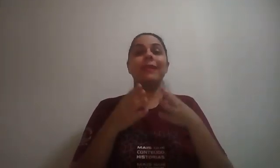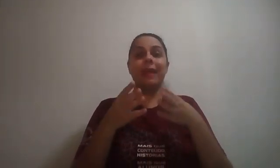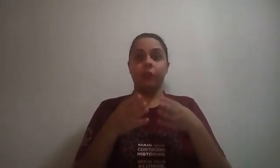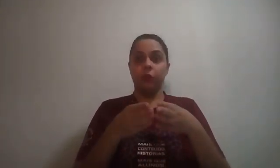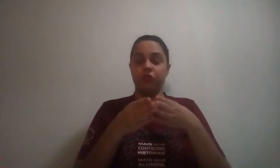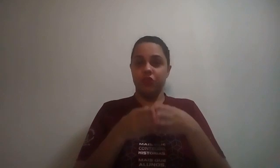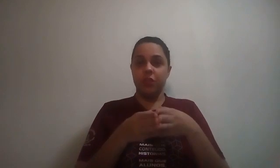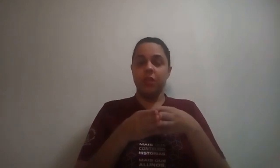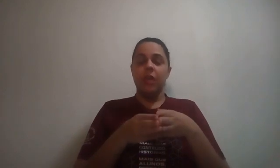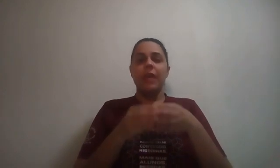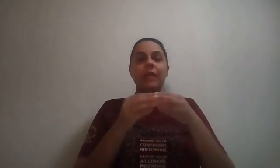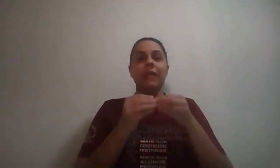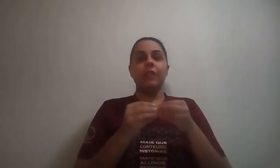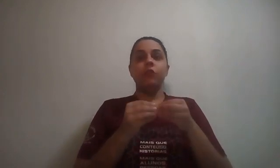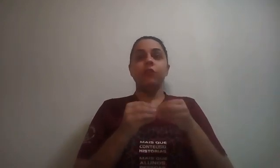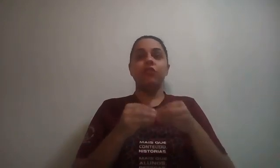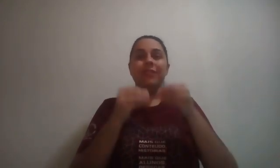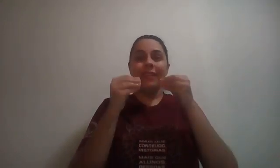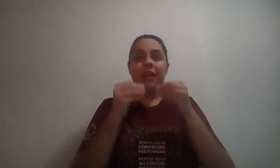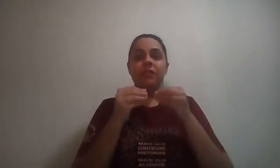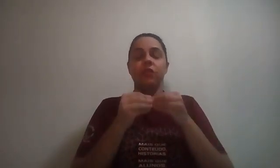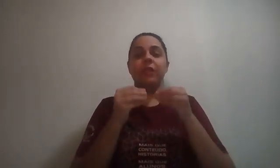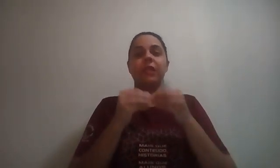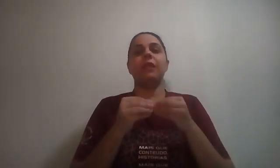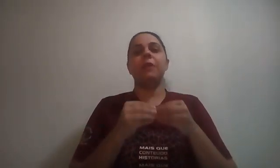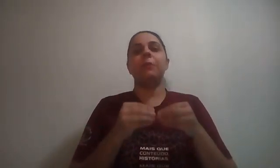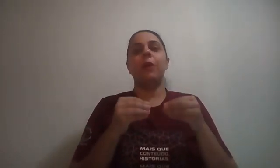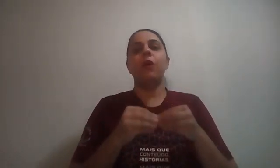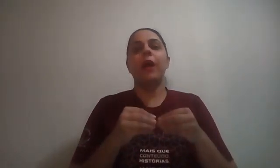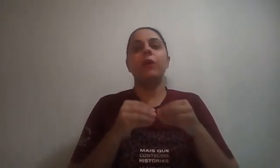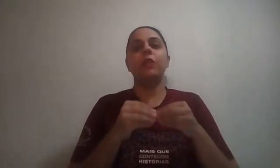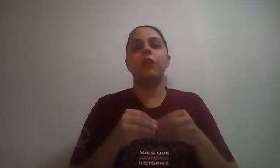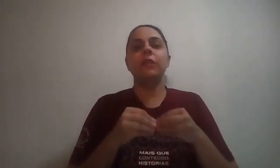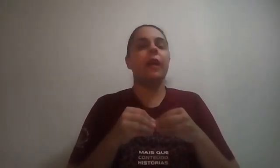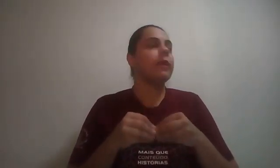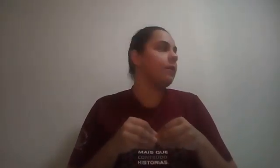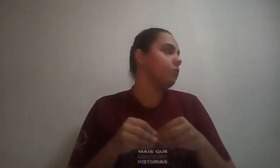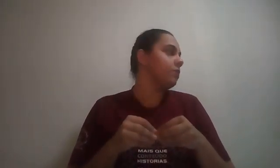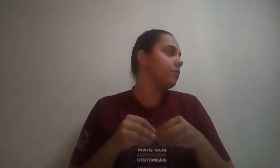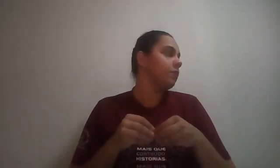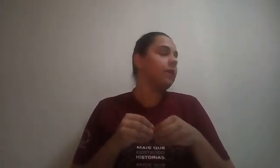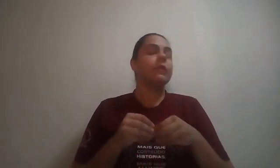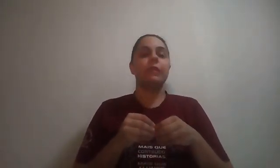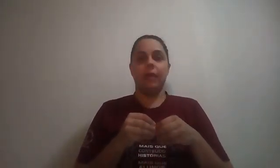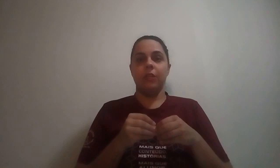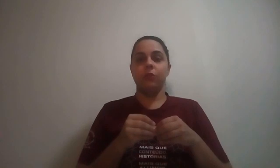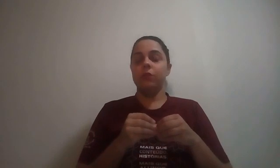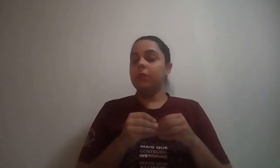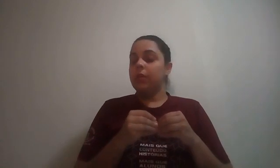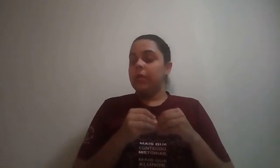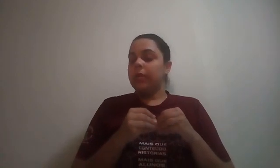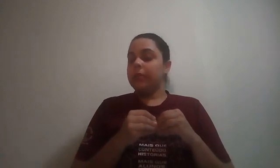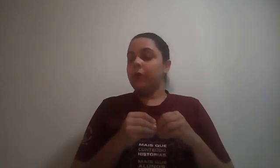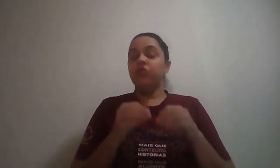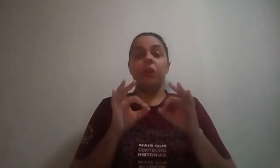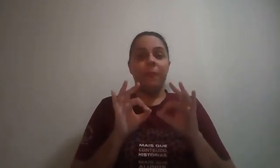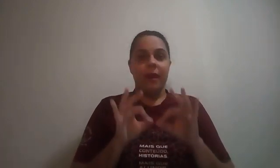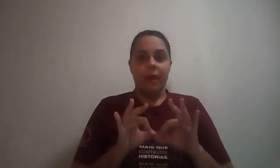tecnologia que nos direcione exatamente para o local que nós queremos, certo? Então, GPS,